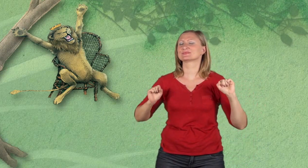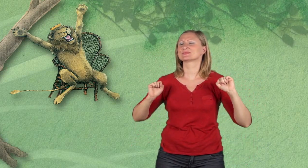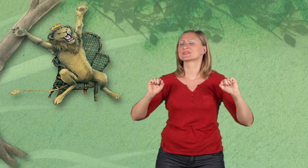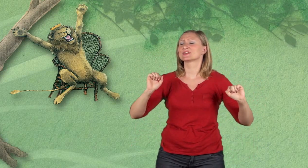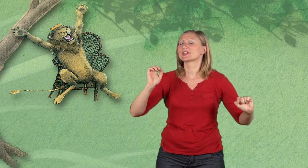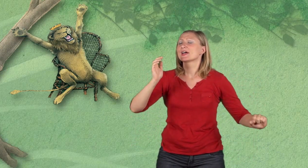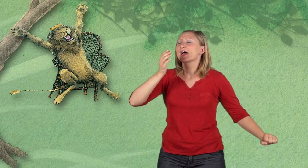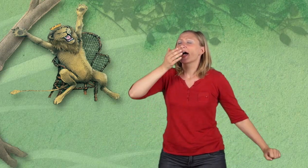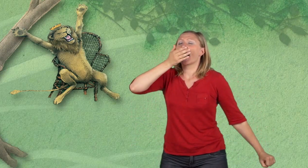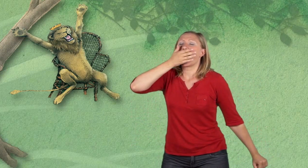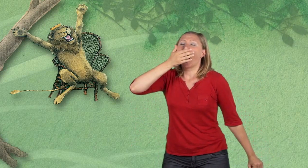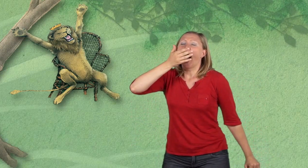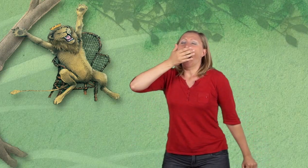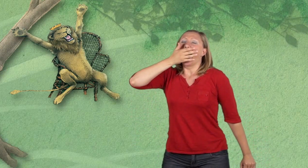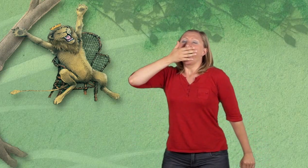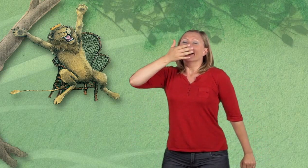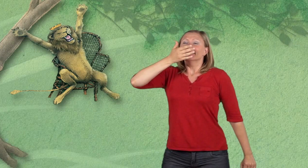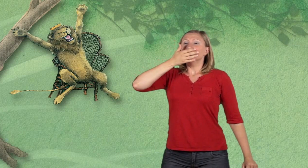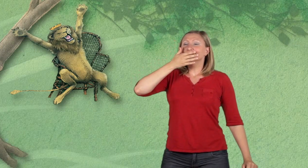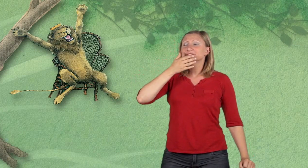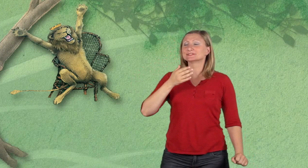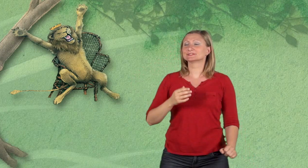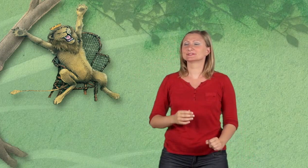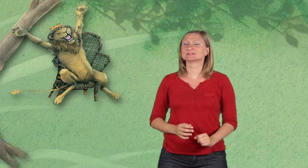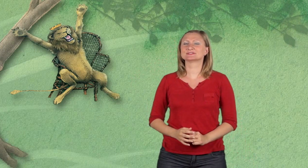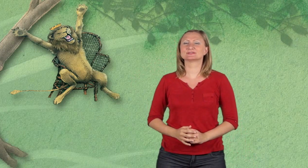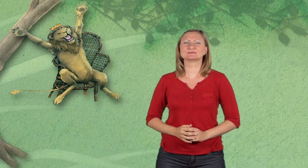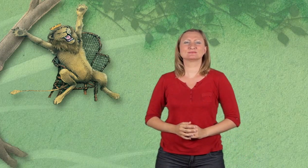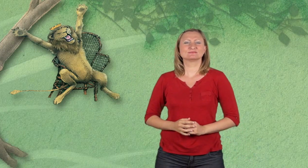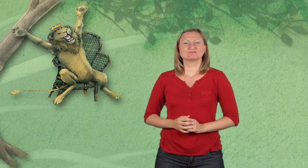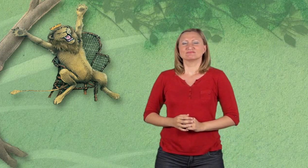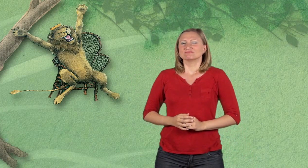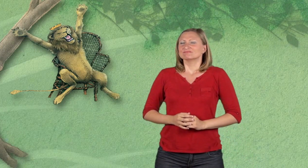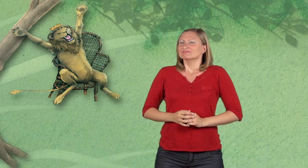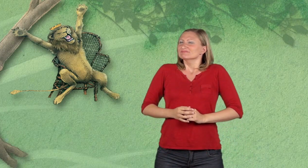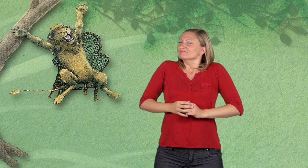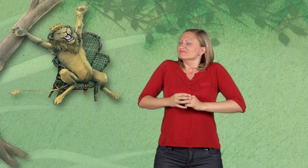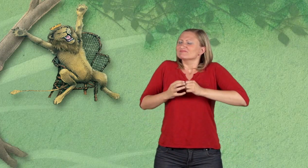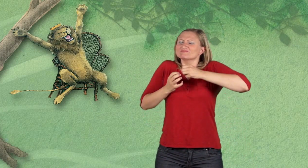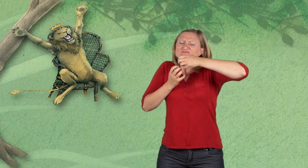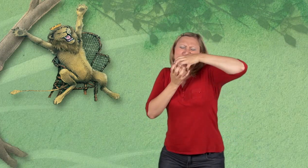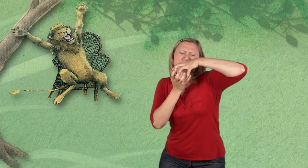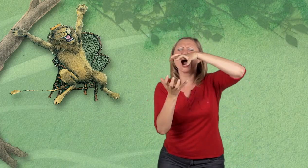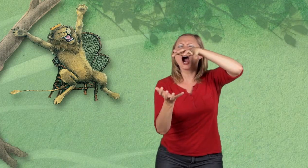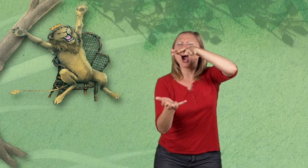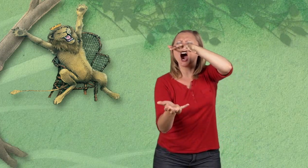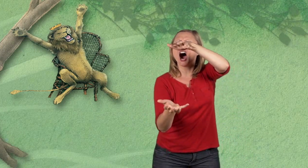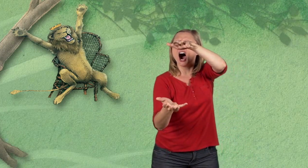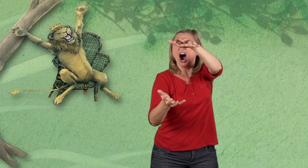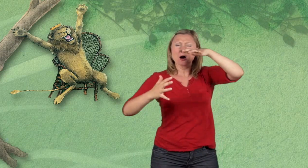Das gähnte er ausgiebig und dann riss er noch einmal den Rachen auf und ließ